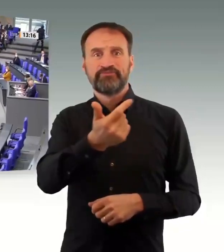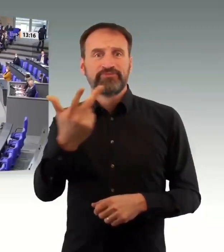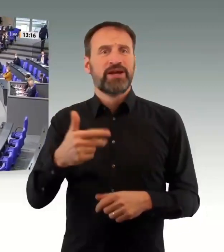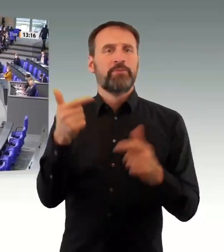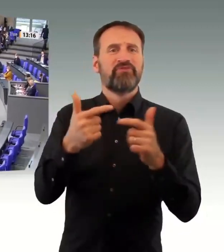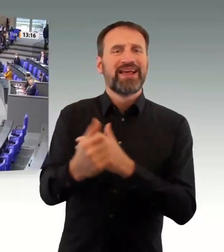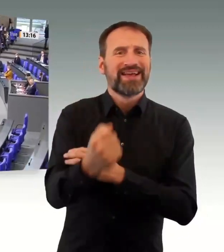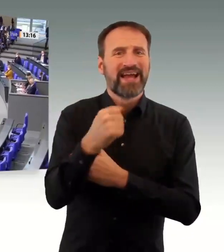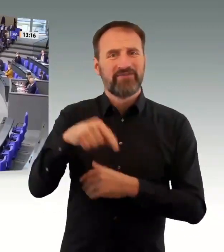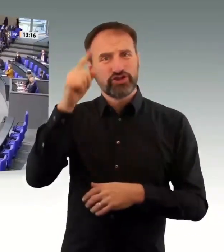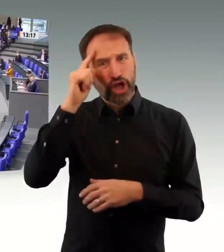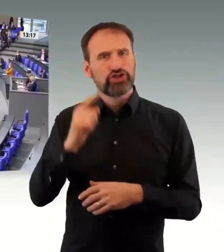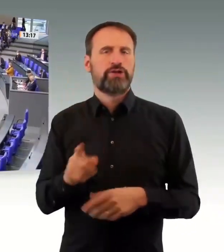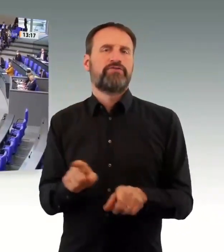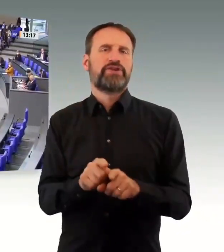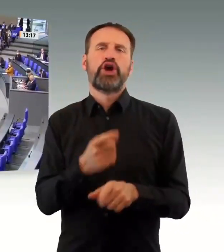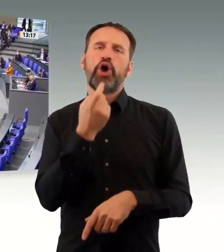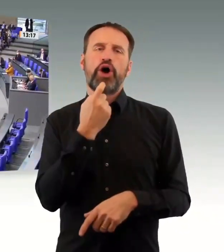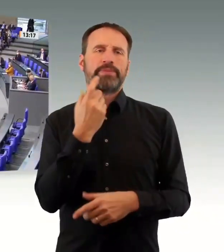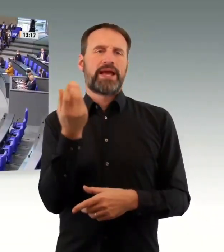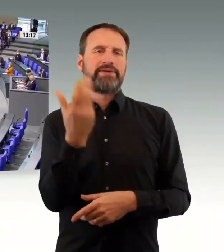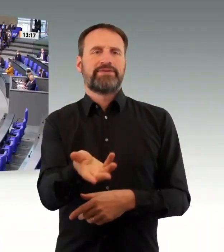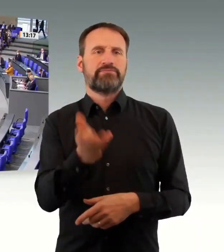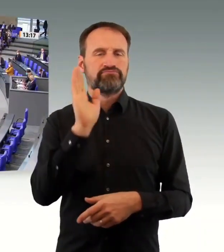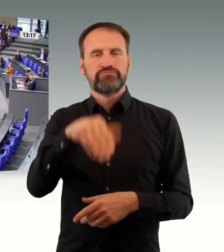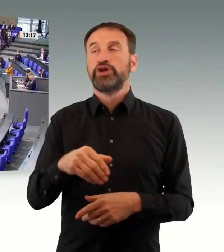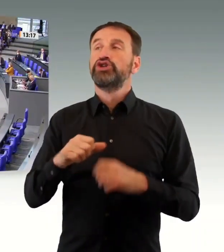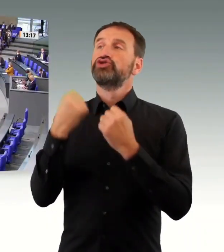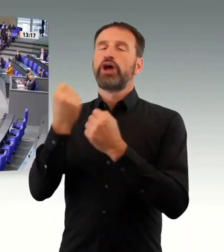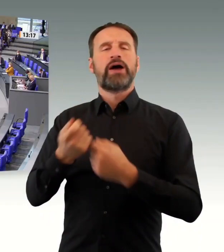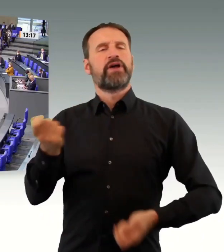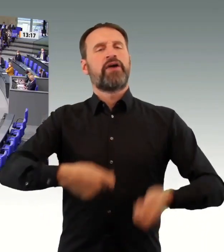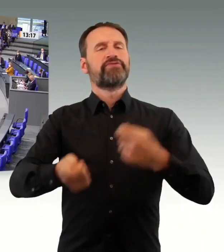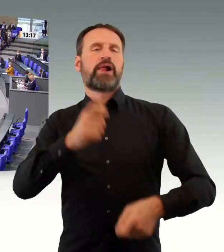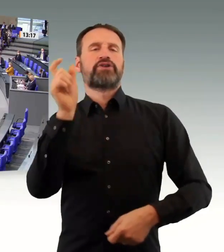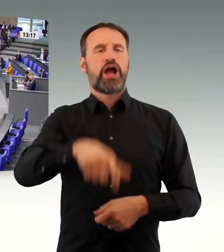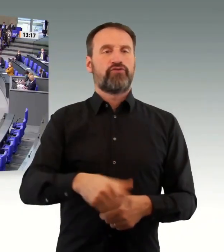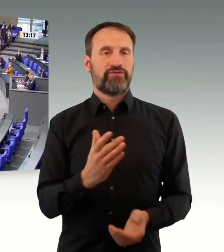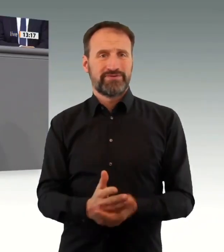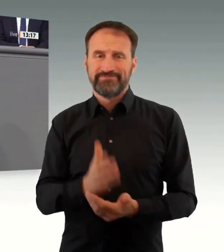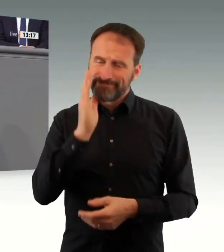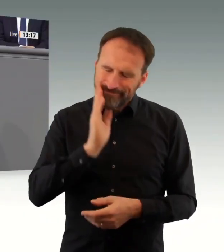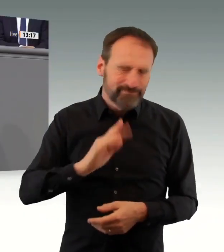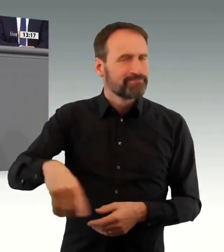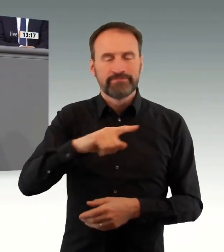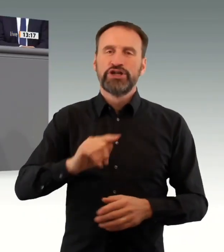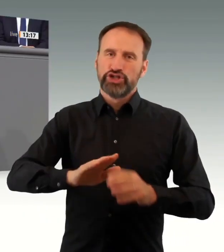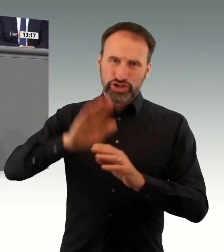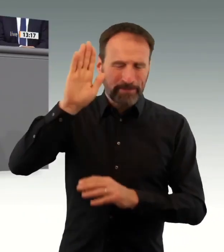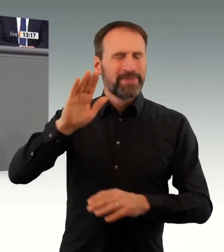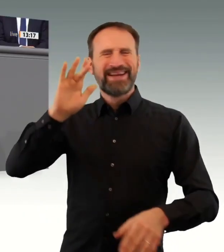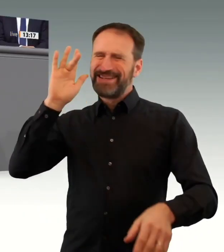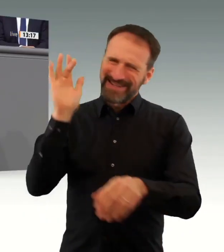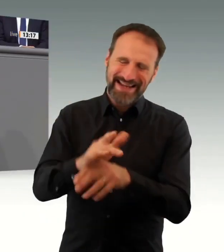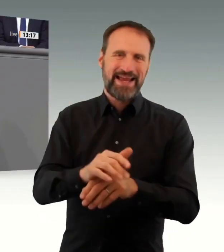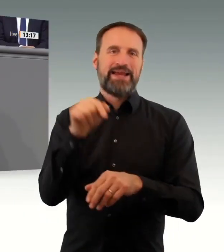Koalition, das gerade mal einen Monat alt ist und jetzt schon wieder korrigiert werden muss in wesentlichen Punkten. Das ist auch dringend, dringend nötig, liebe